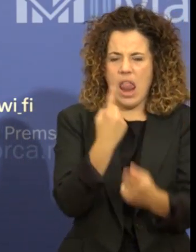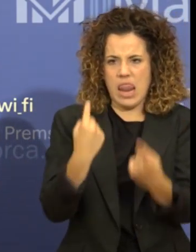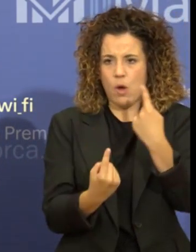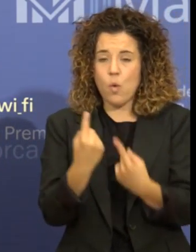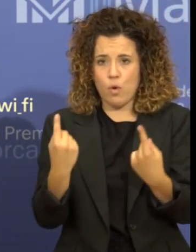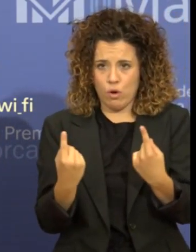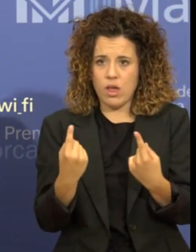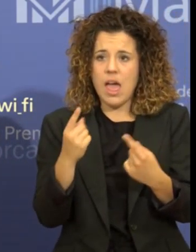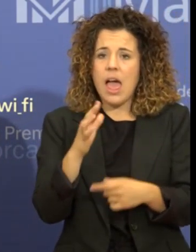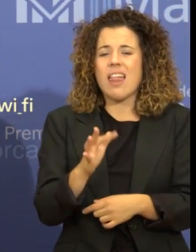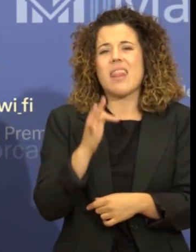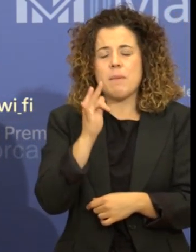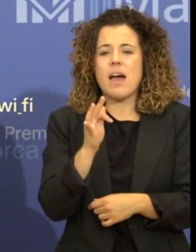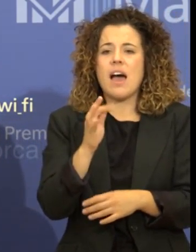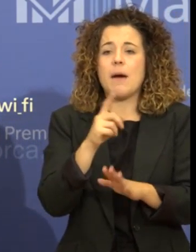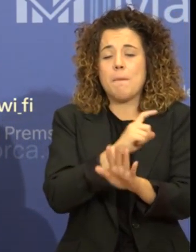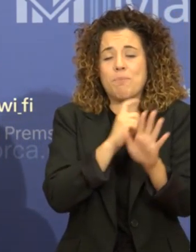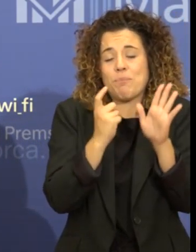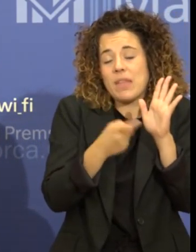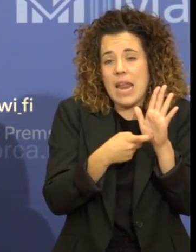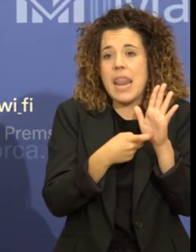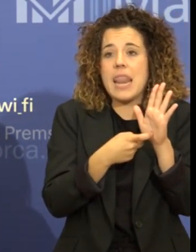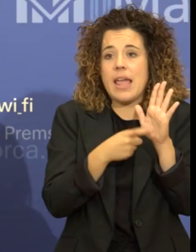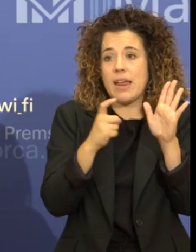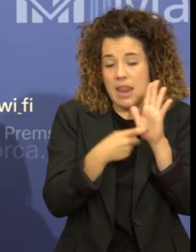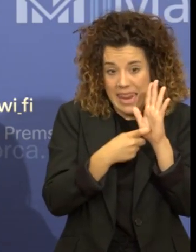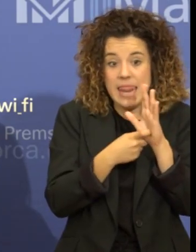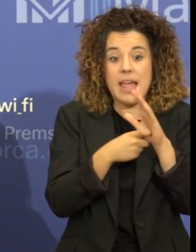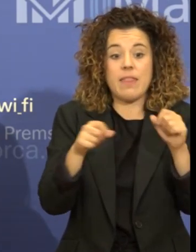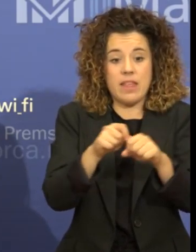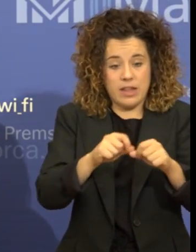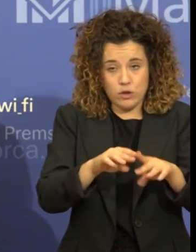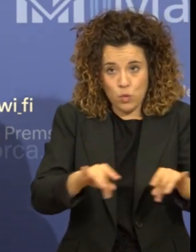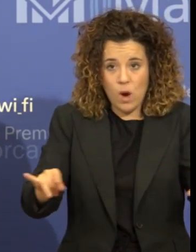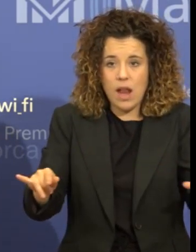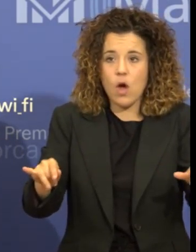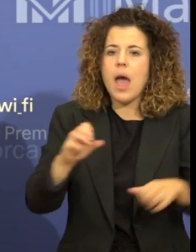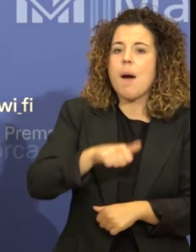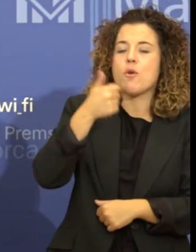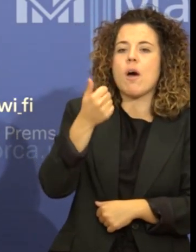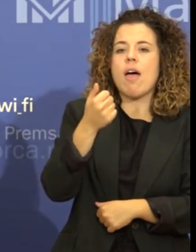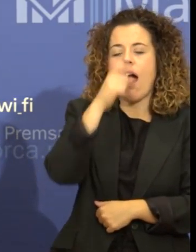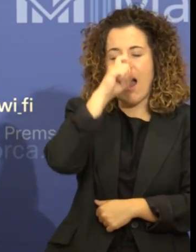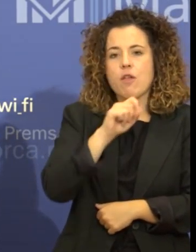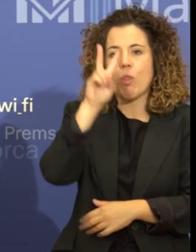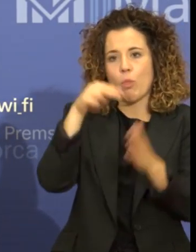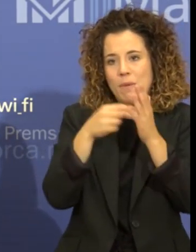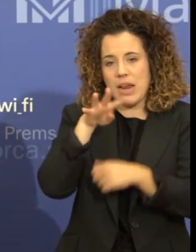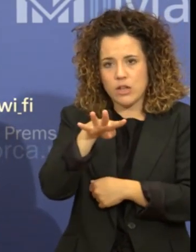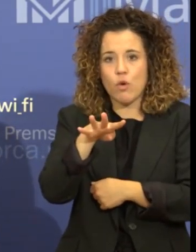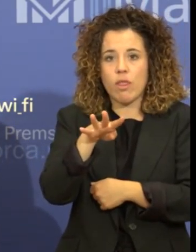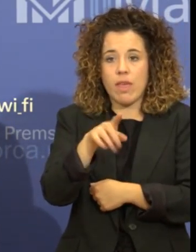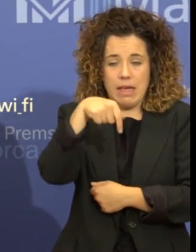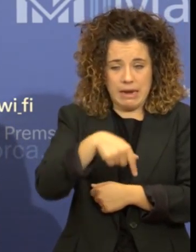del sol, aprovada en el 2014 a la nostra comunitat